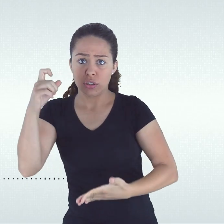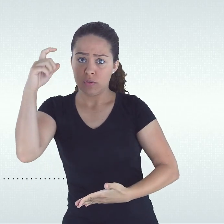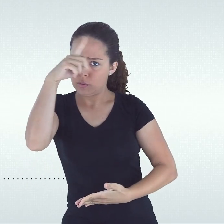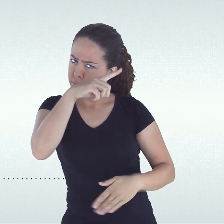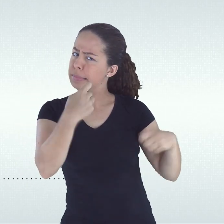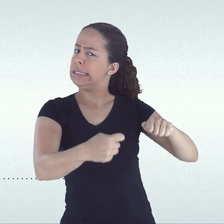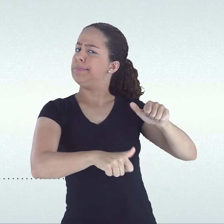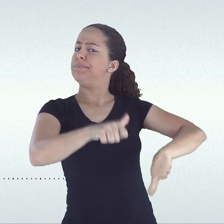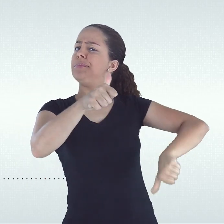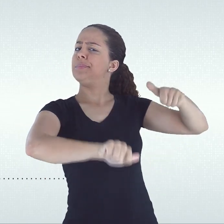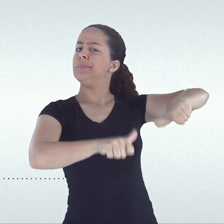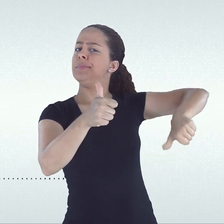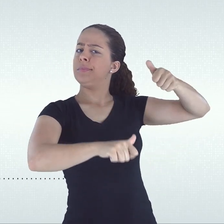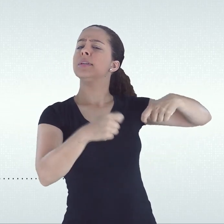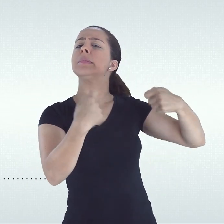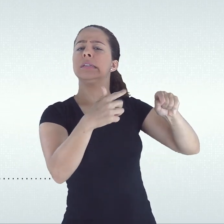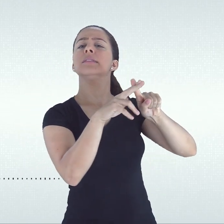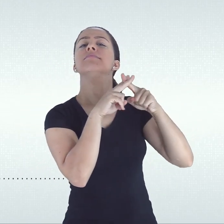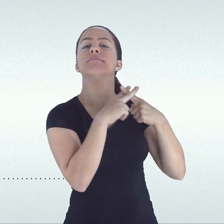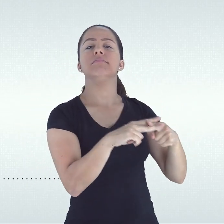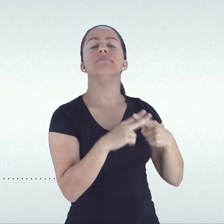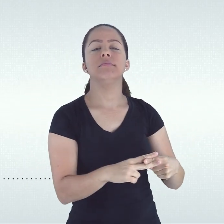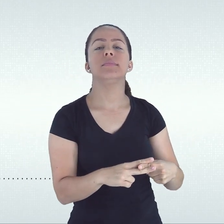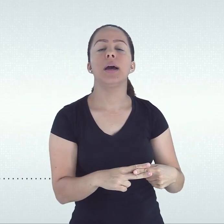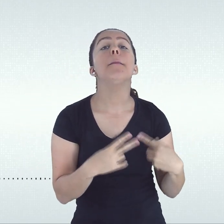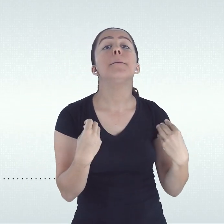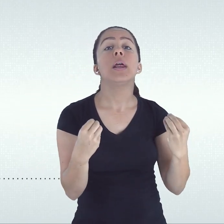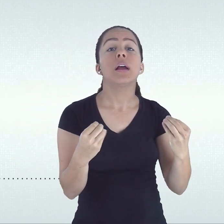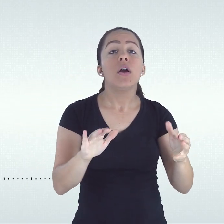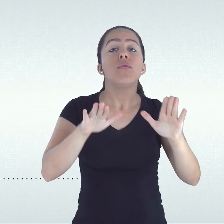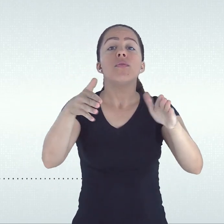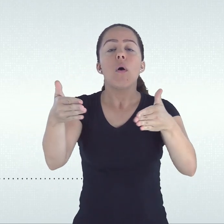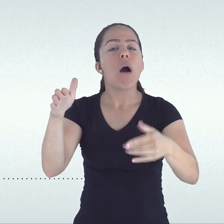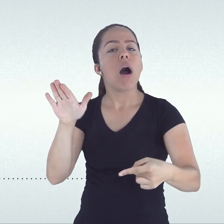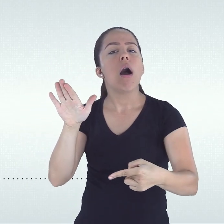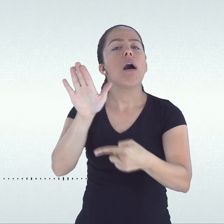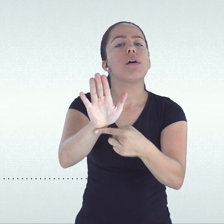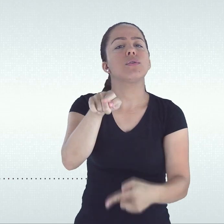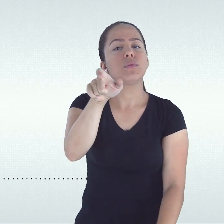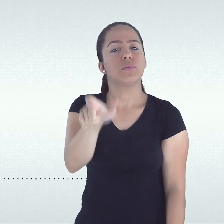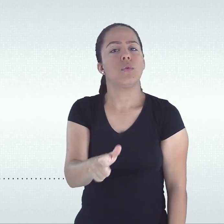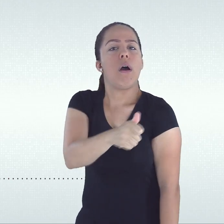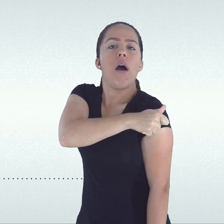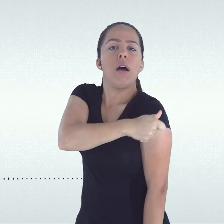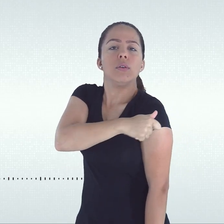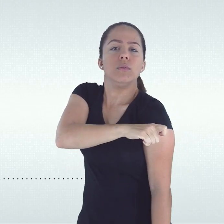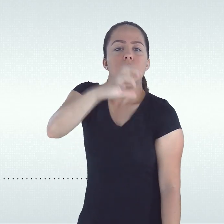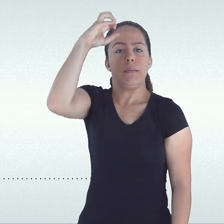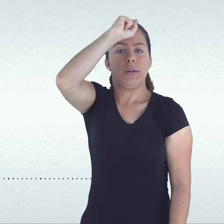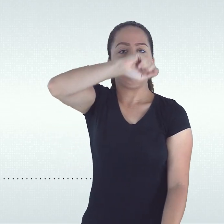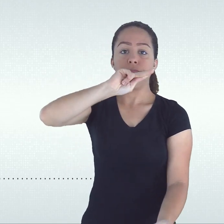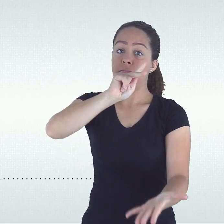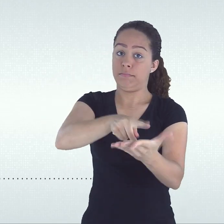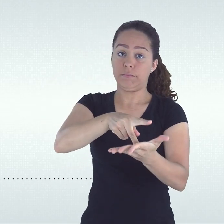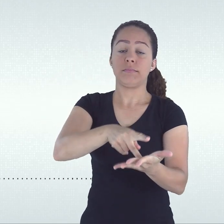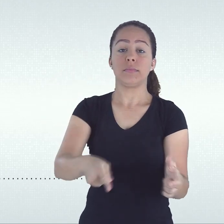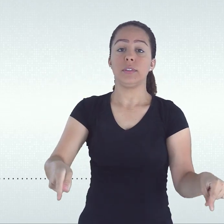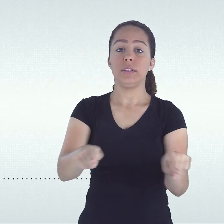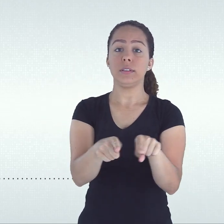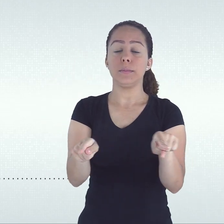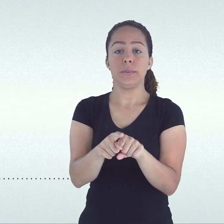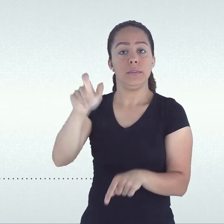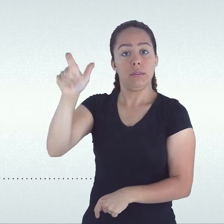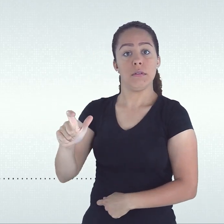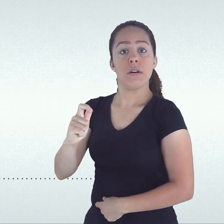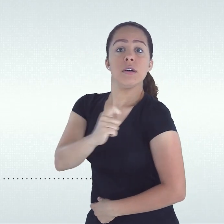intervenção, com vistas a garantir o direito à aprendizagem e o sucesso escolar discente no